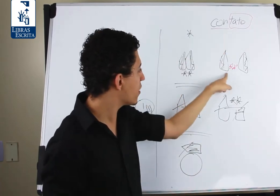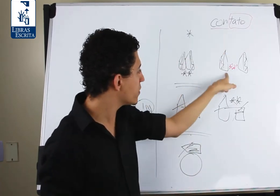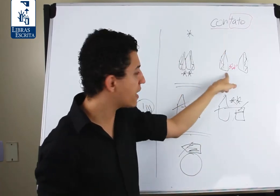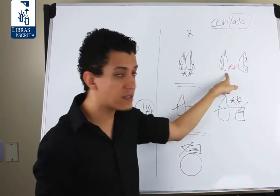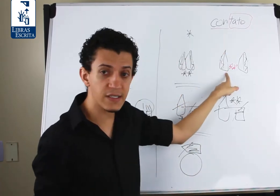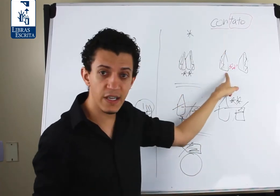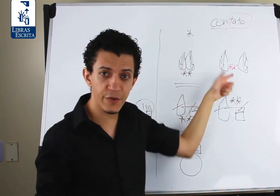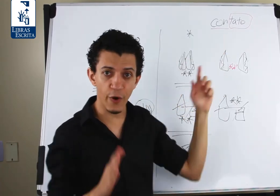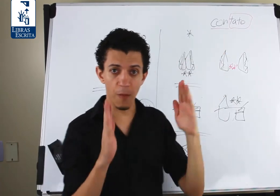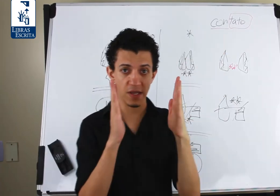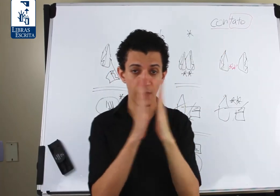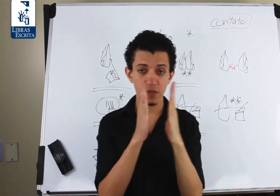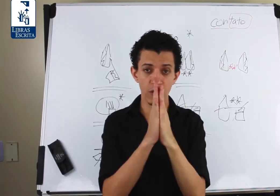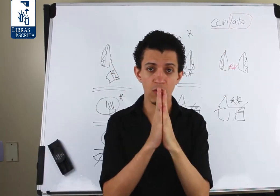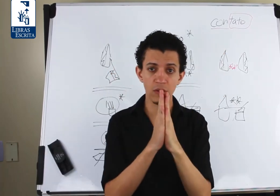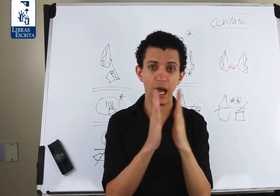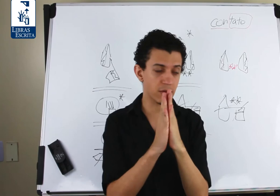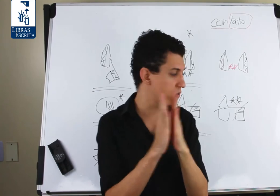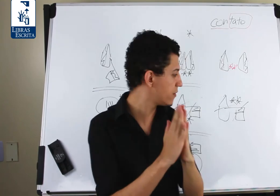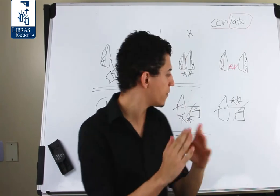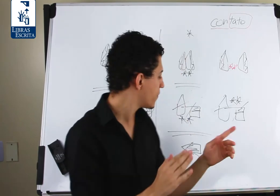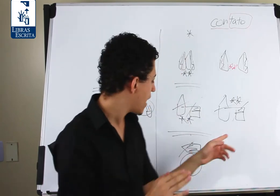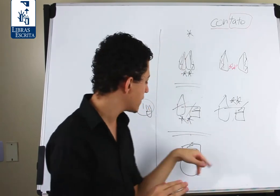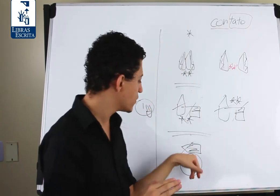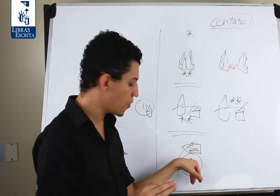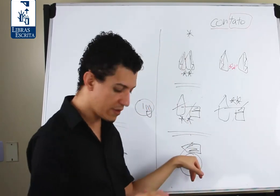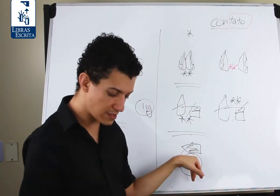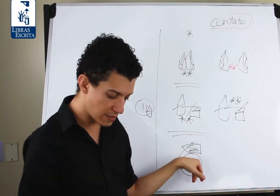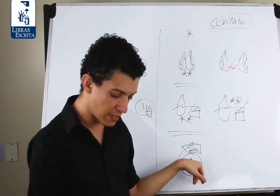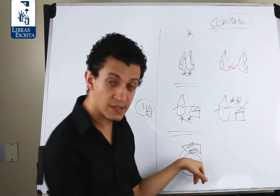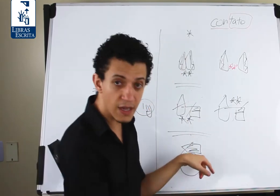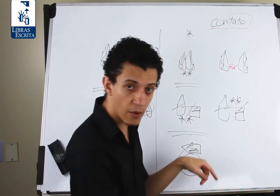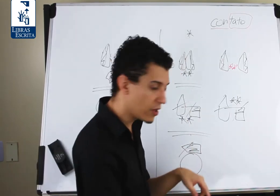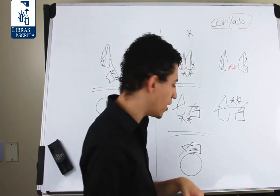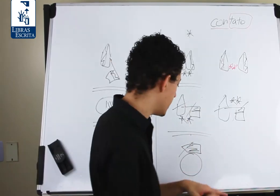acontece da seguinte forma, as mãos estão em contato, assim como desse sinal aqui, olha.